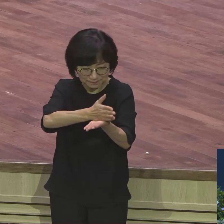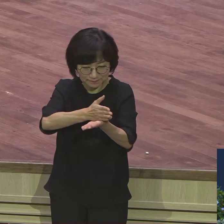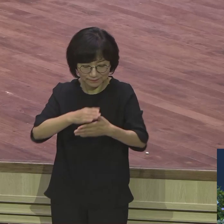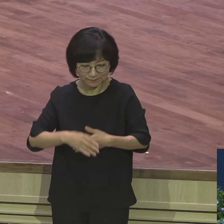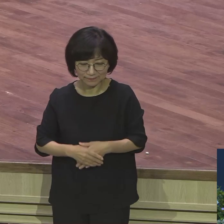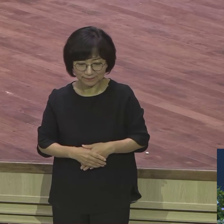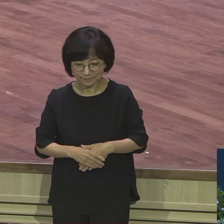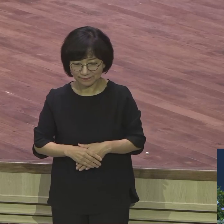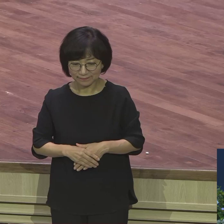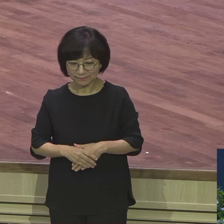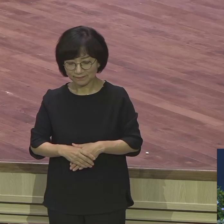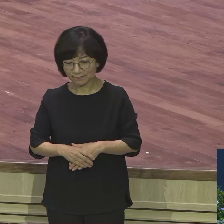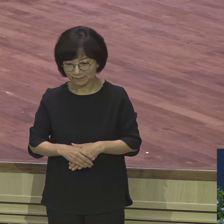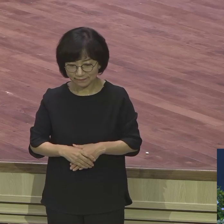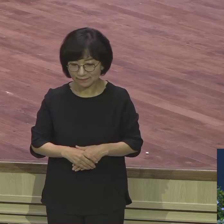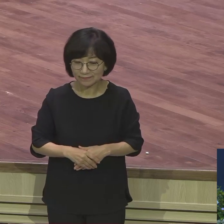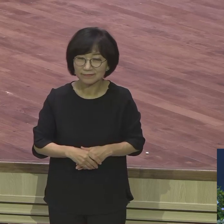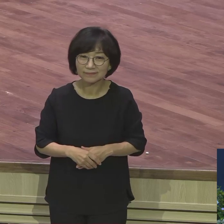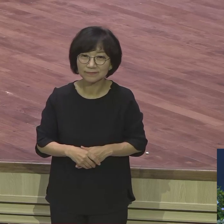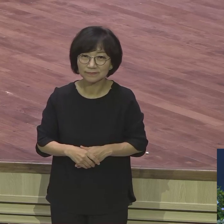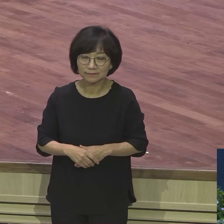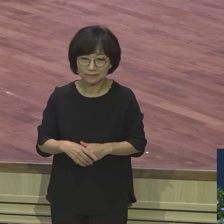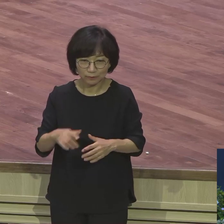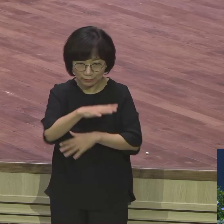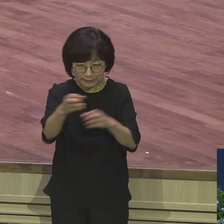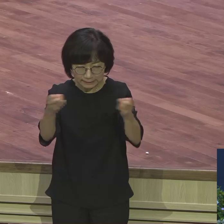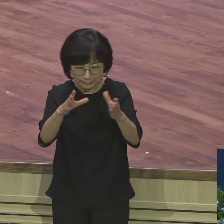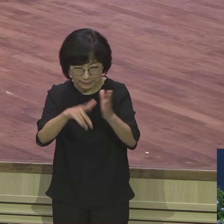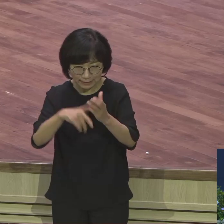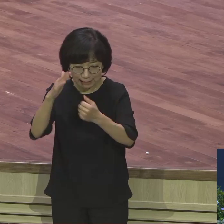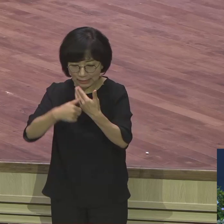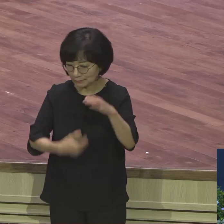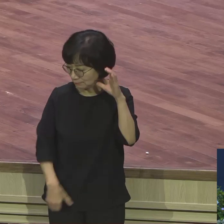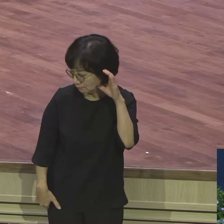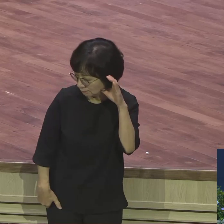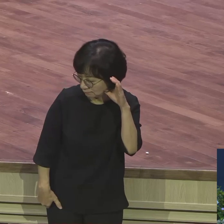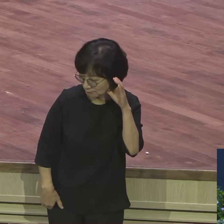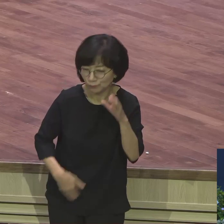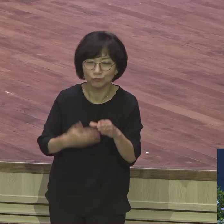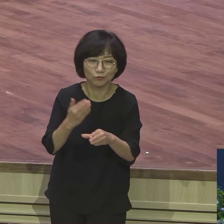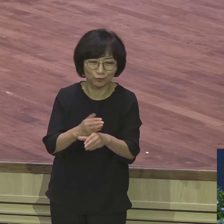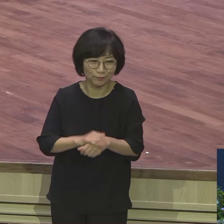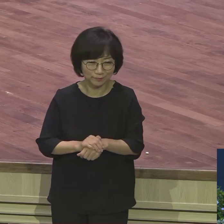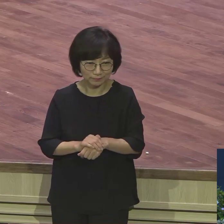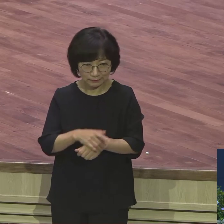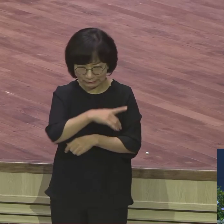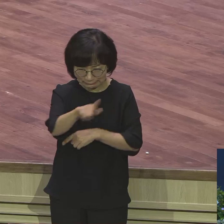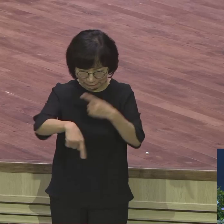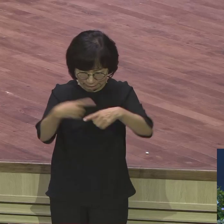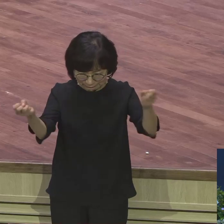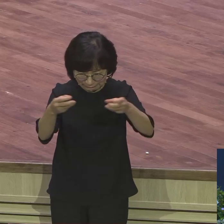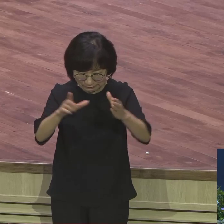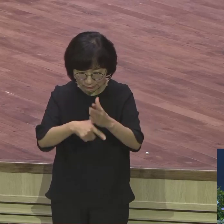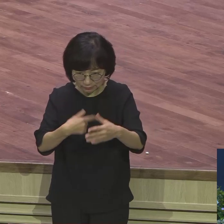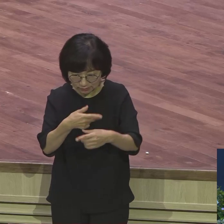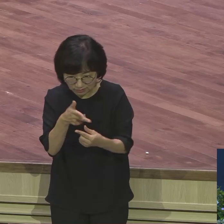하나님은 듣고 있어요 아멘 그렇기 때문에 여러분요 좌절할 이유가 없어요